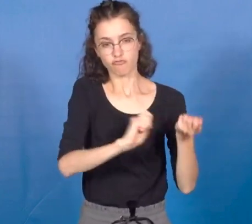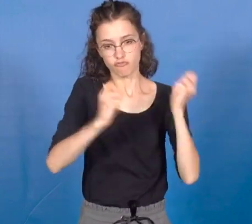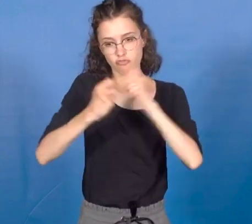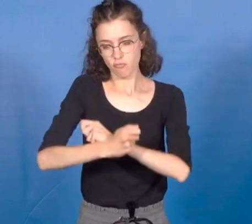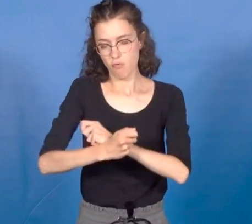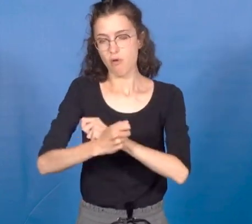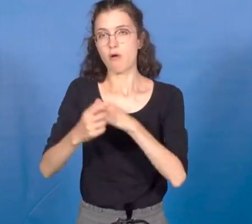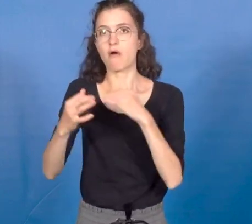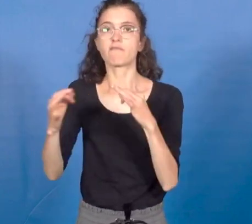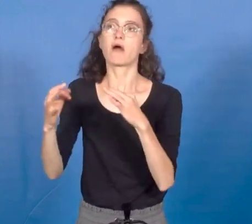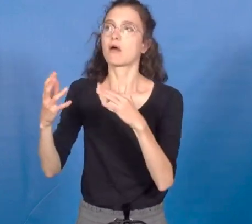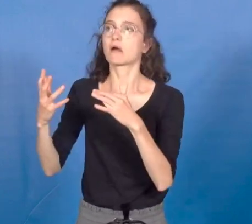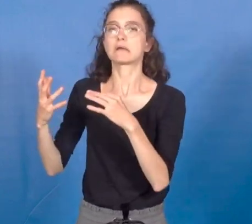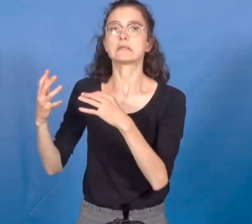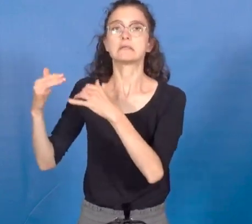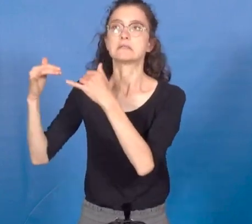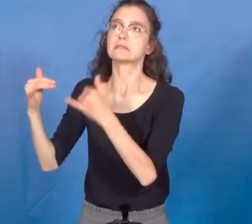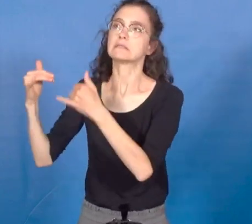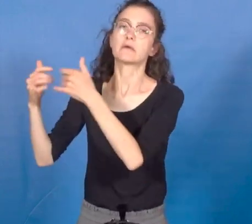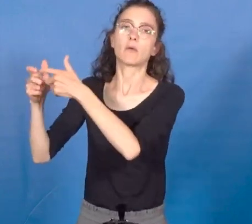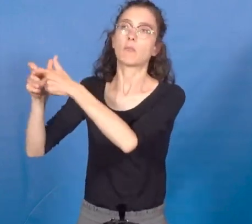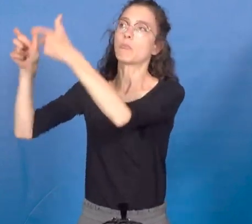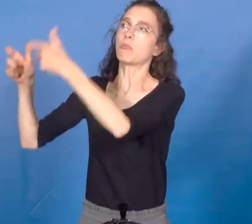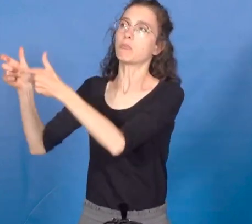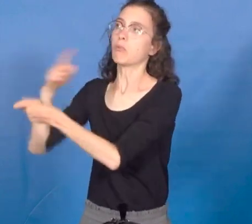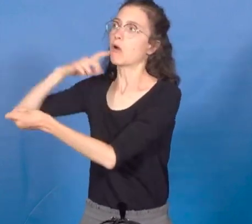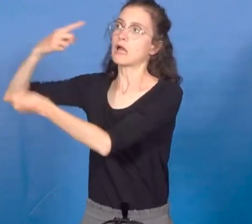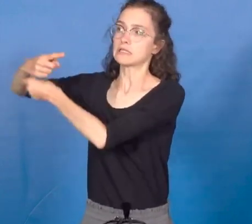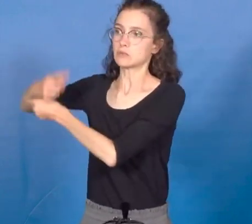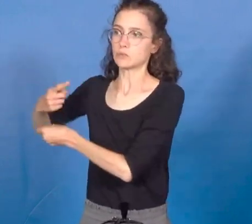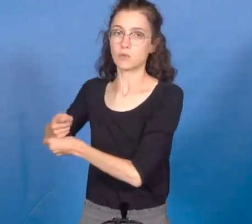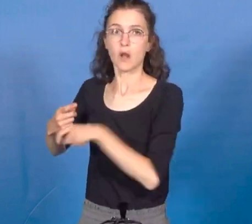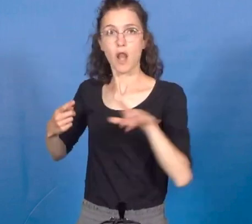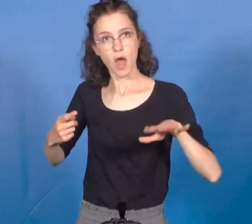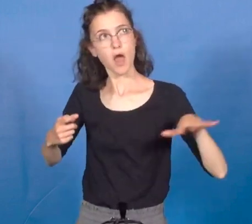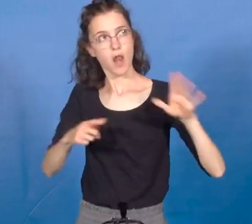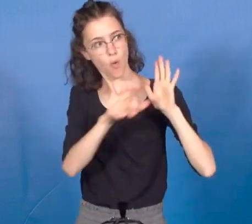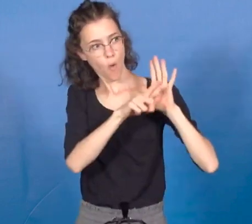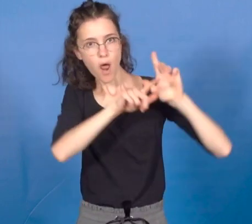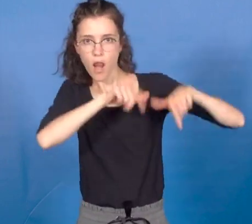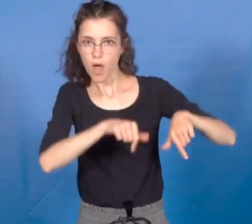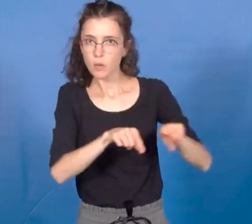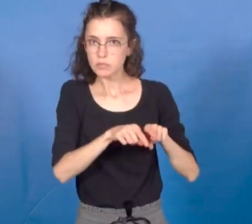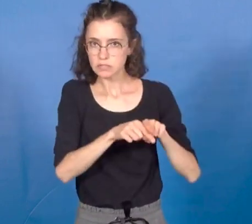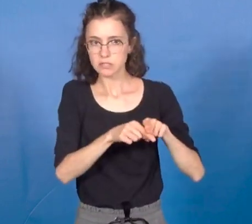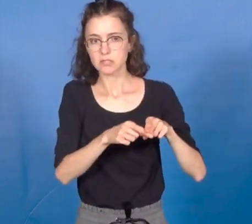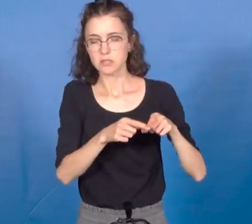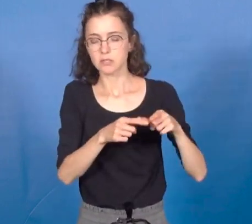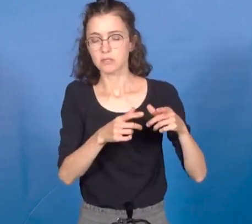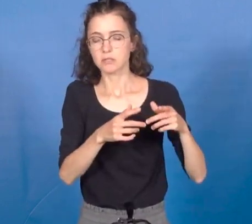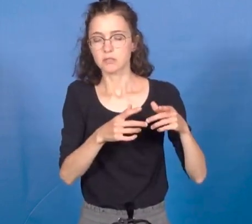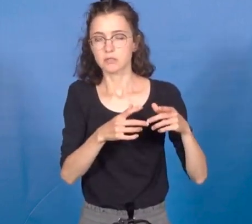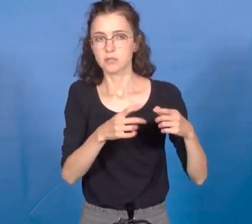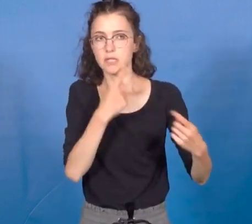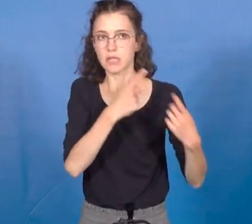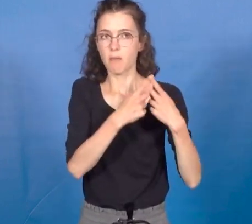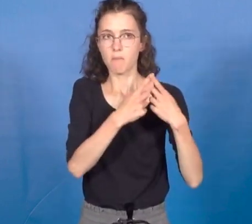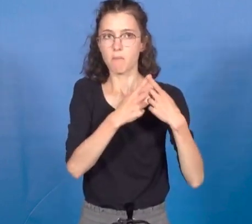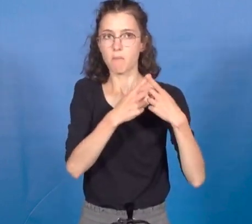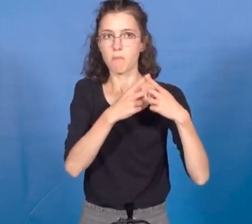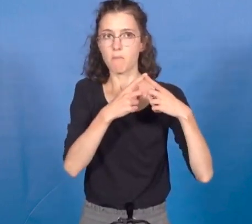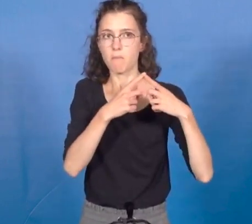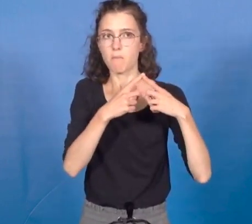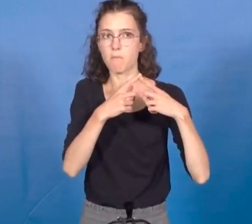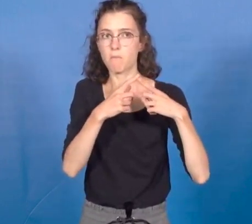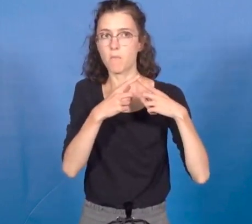nos institutions, parce qu'une législation le permet, entraînant ainsi la destruction de nos paysages par des